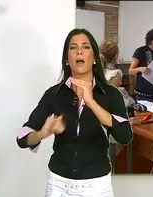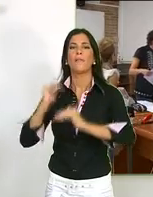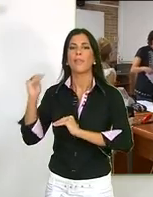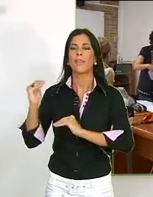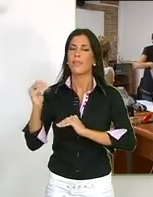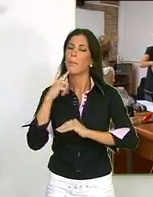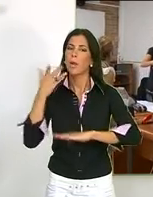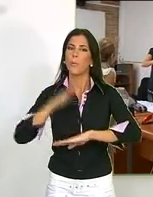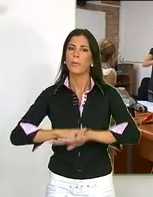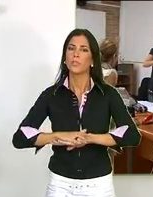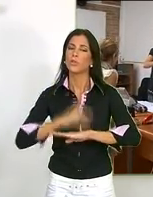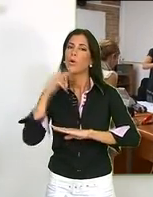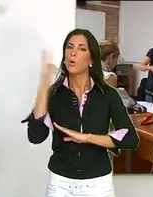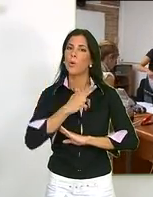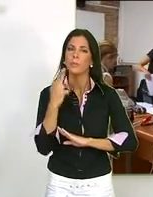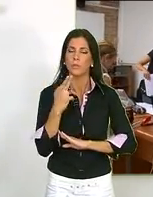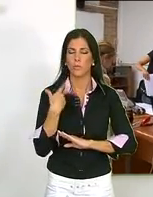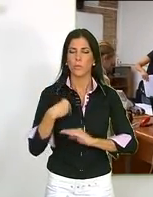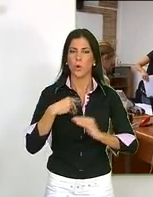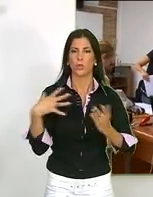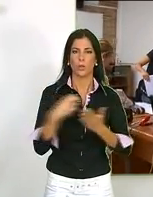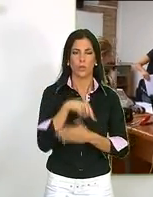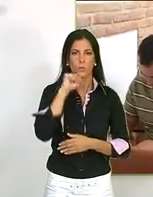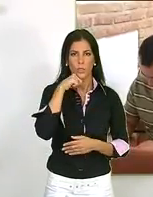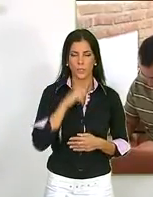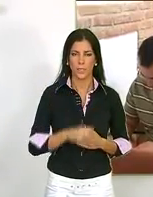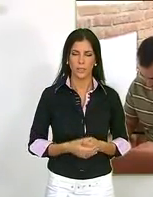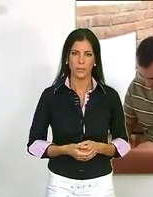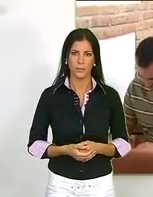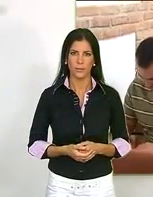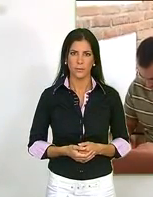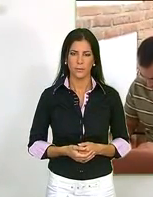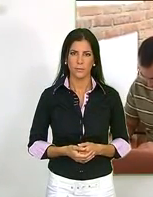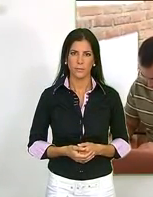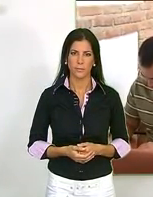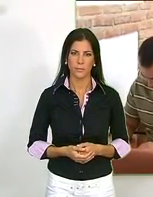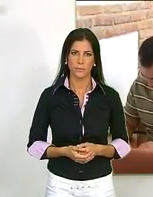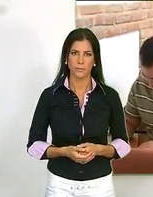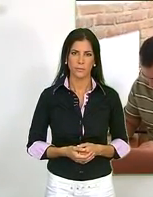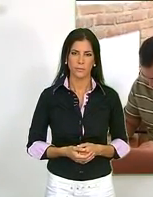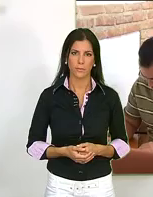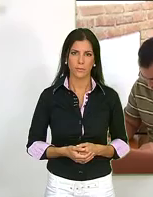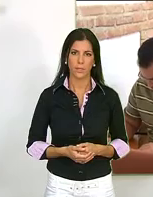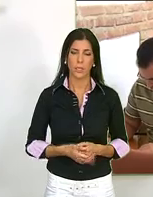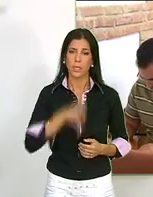prestan a los ciudadanos y permite avanzar en el cumplimiento de los compromisos con los vecinos de Motril.